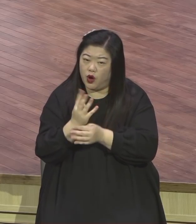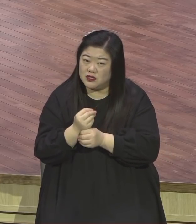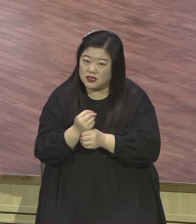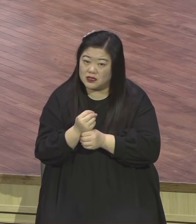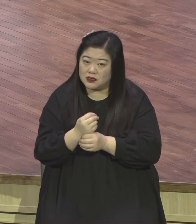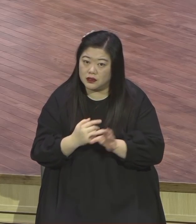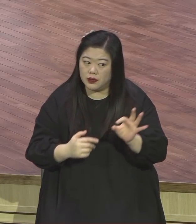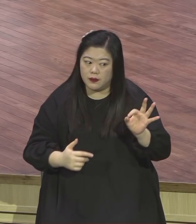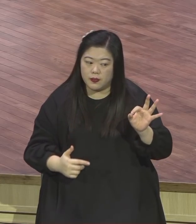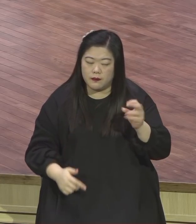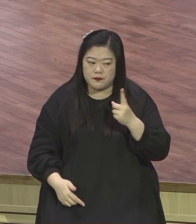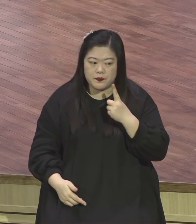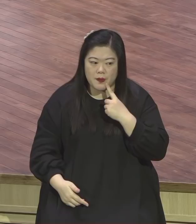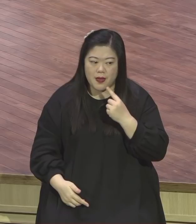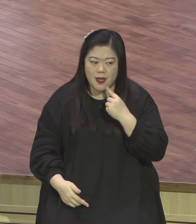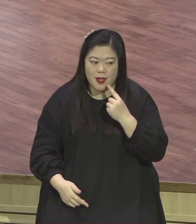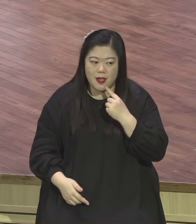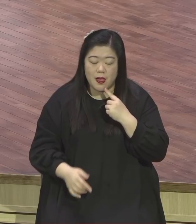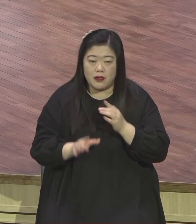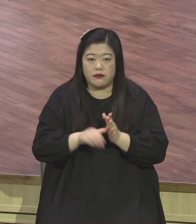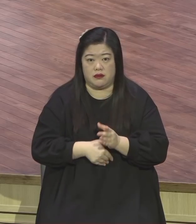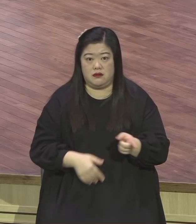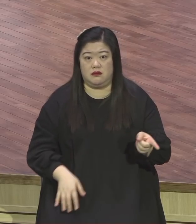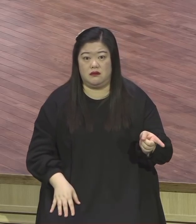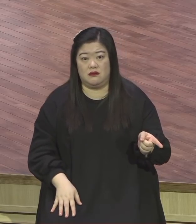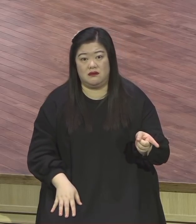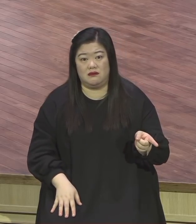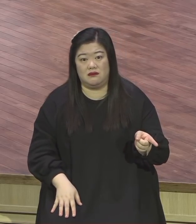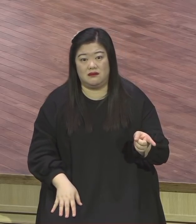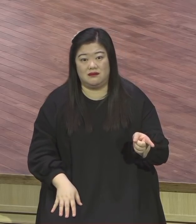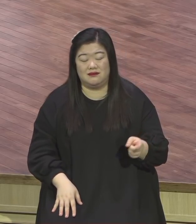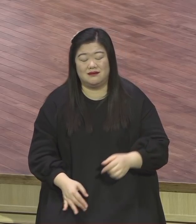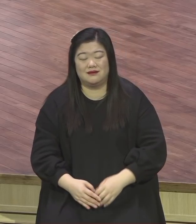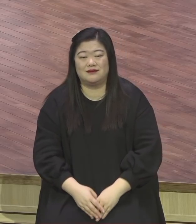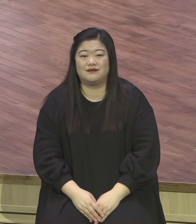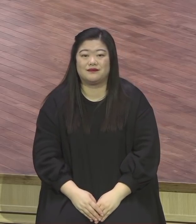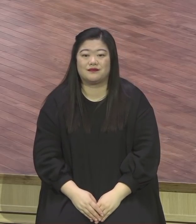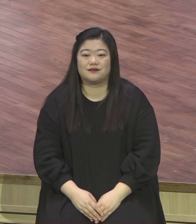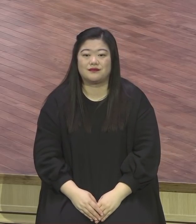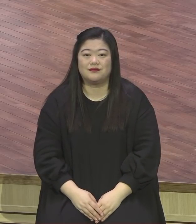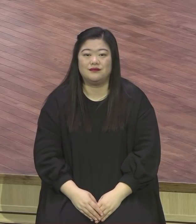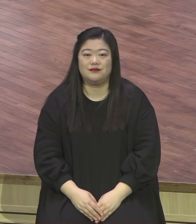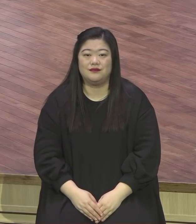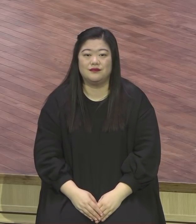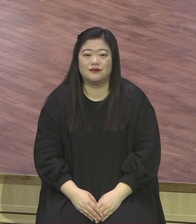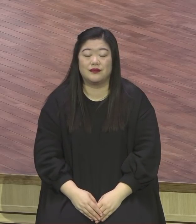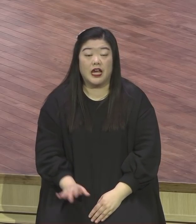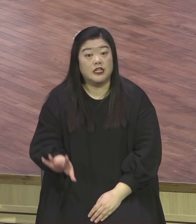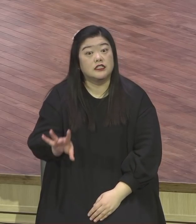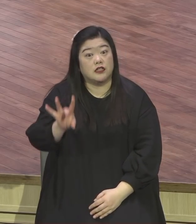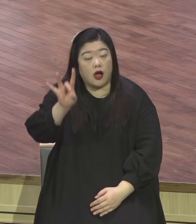뿌려진 시예요 그러니까 자라다가 신앙이 좋은 것 같아 잘 자라다가 그냥